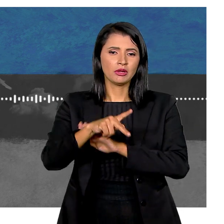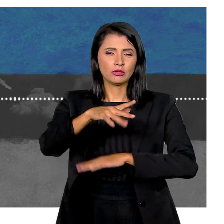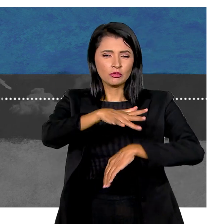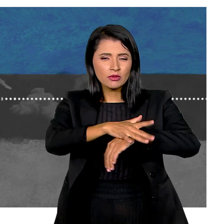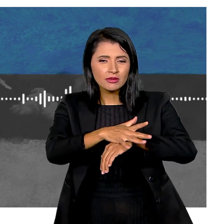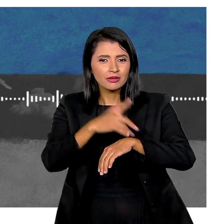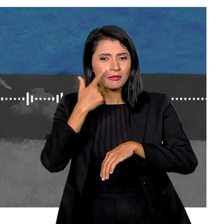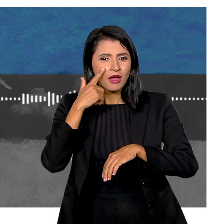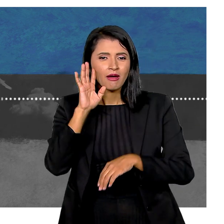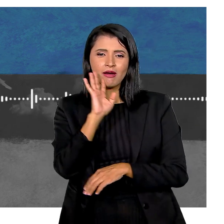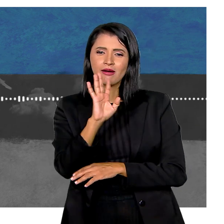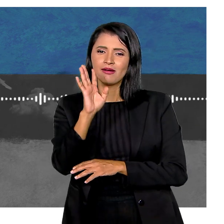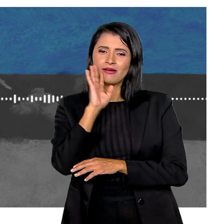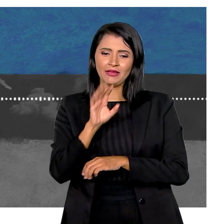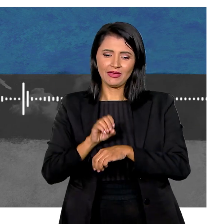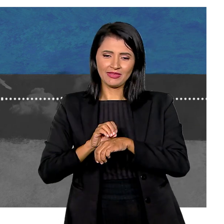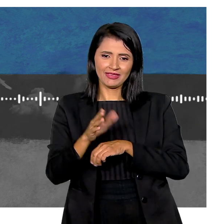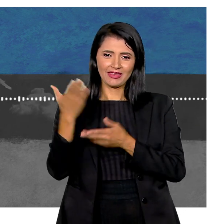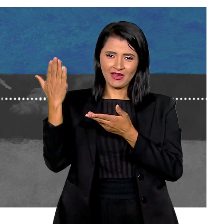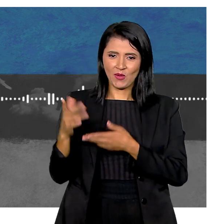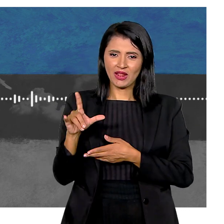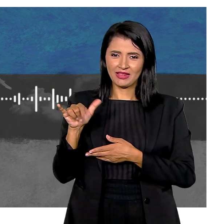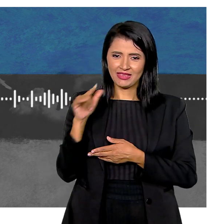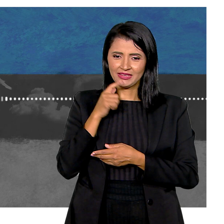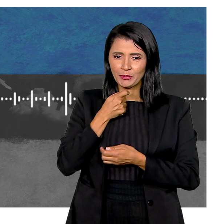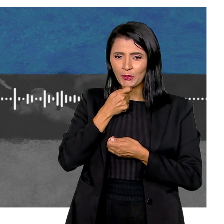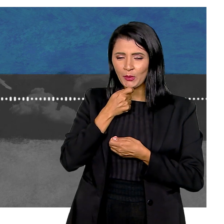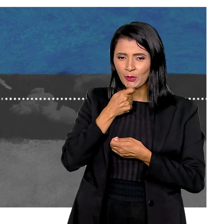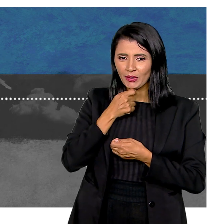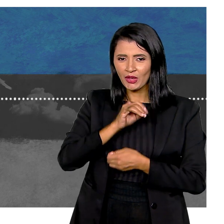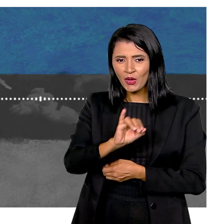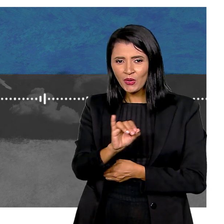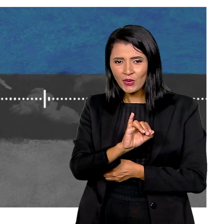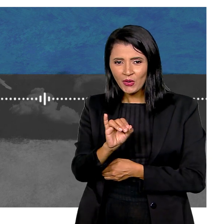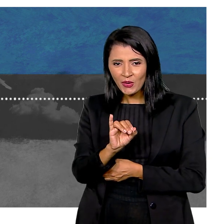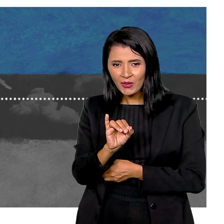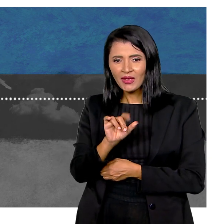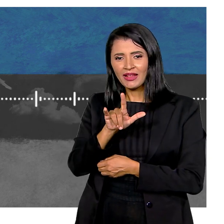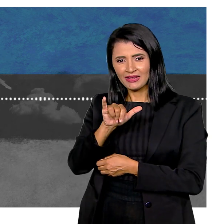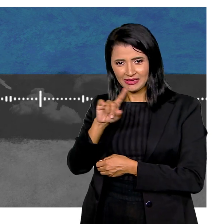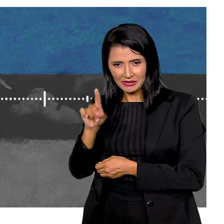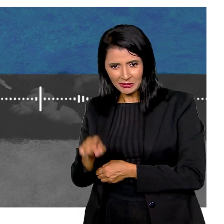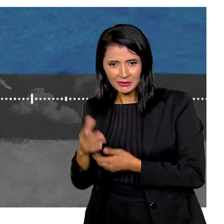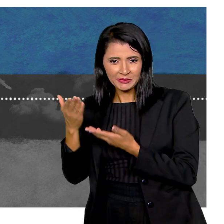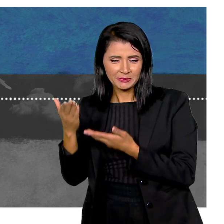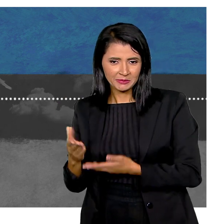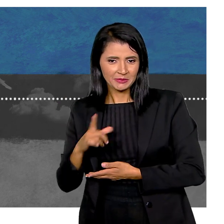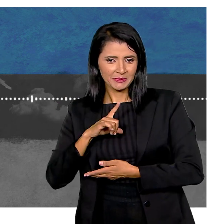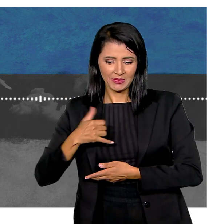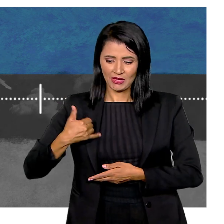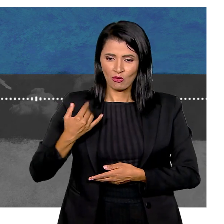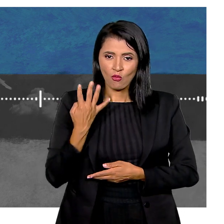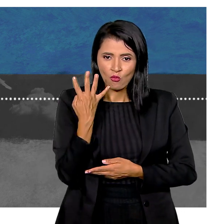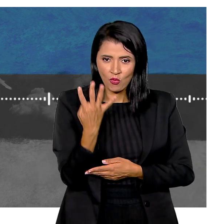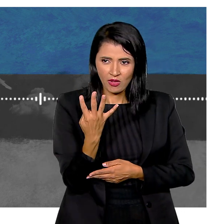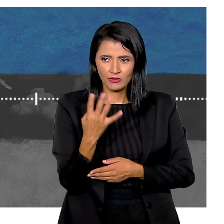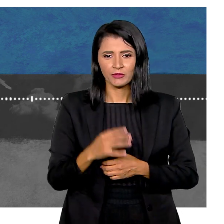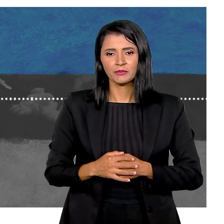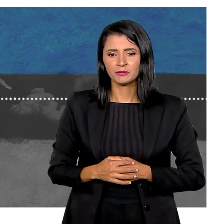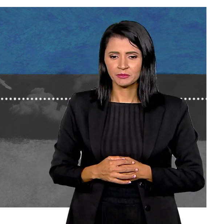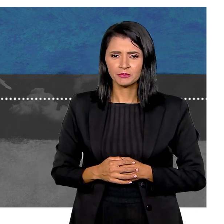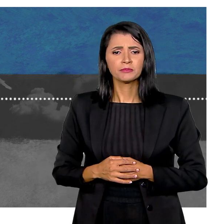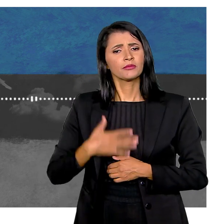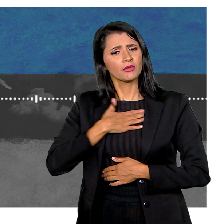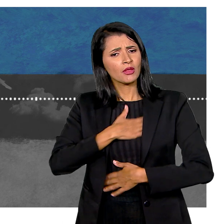grave da doença Mas olha só que legal O recado que a Alice mandou para a gente Oi, eu sou a Alice Eu tenho 4